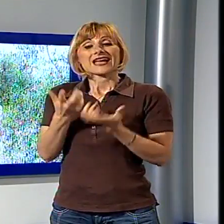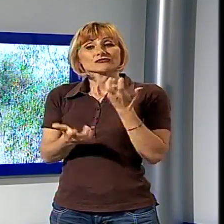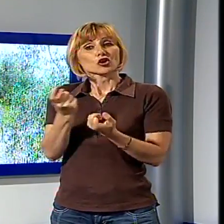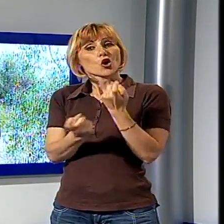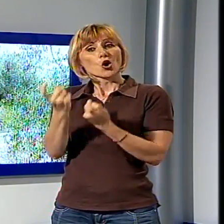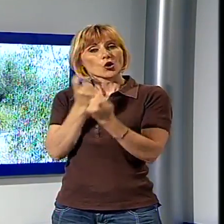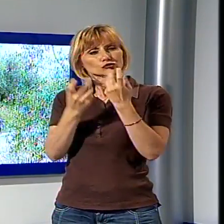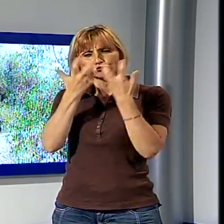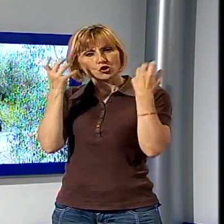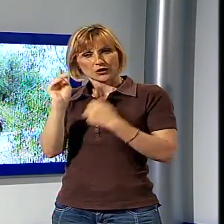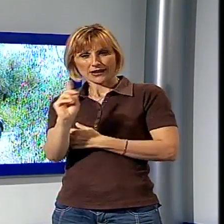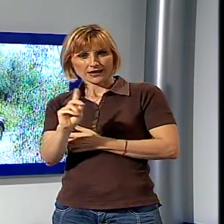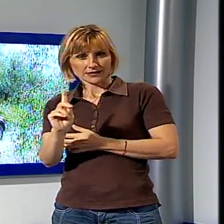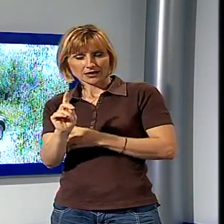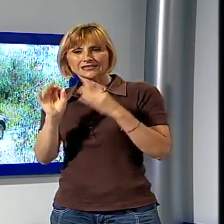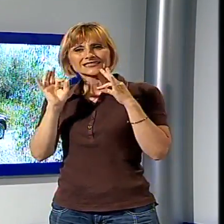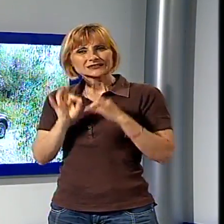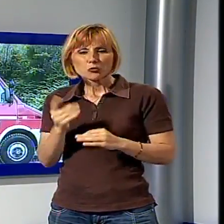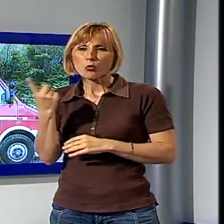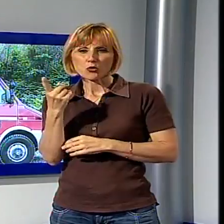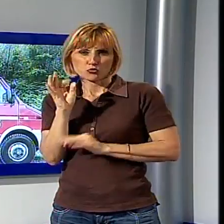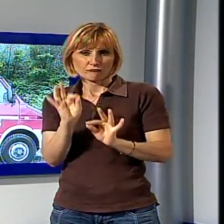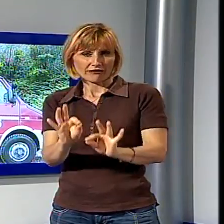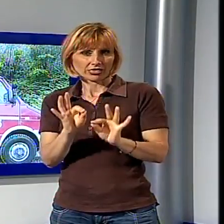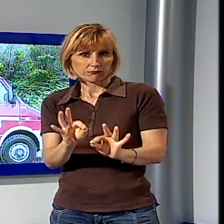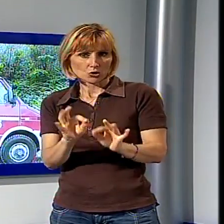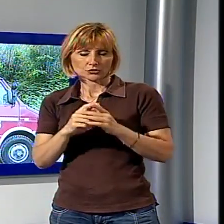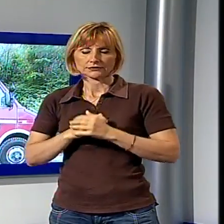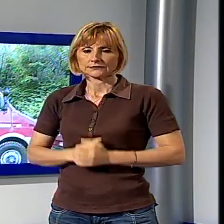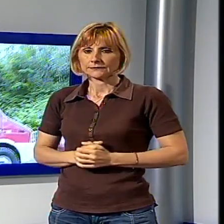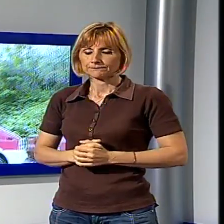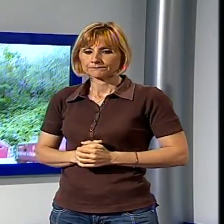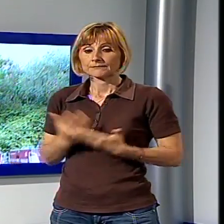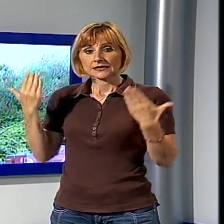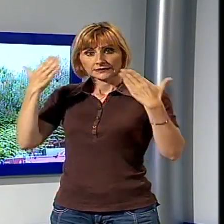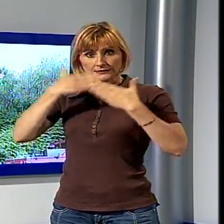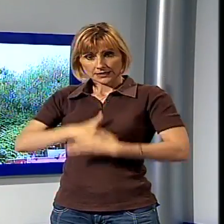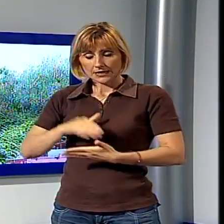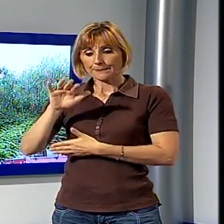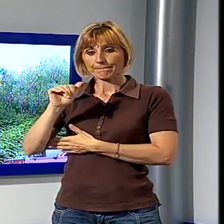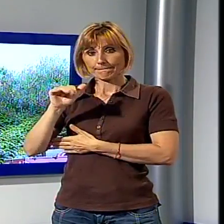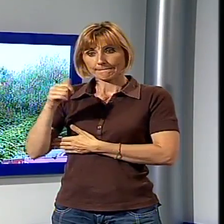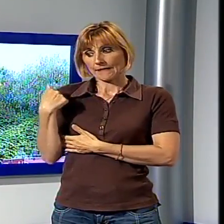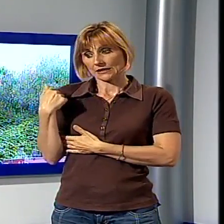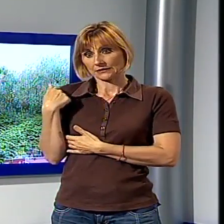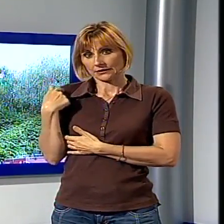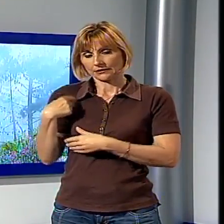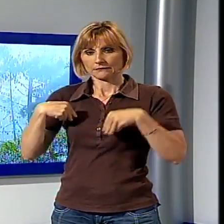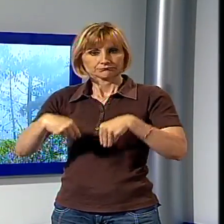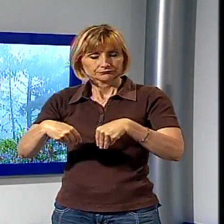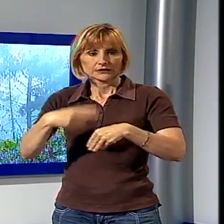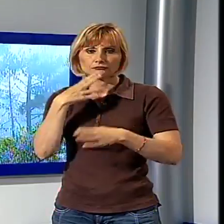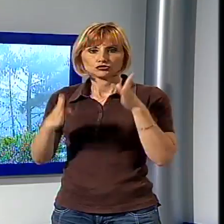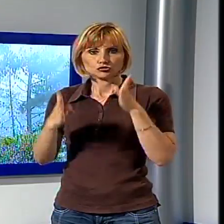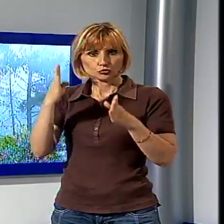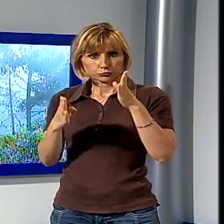'incendio sicuramente da imputarsi a cause colpose sul posto per tutta la sera di martedì anche una pattuglia di vigili urbani di Capannoli